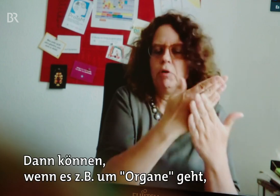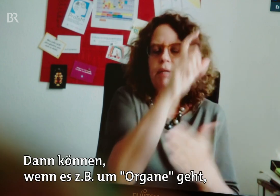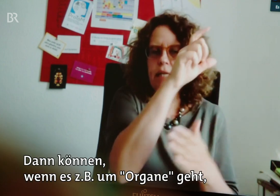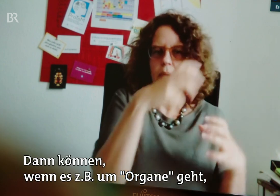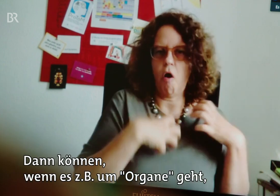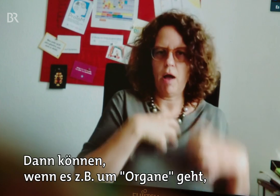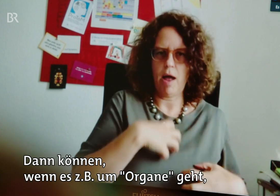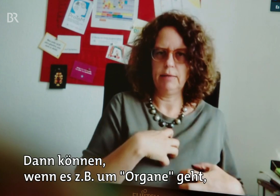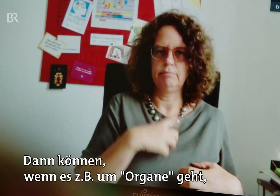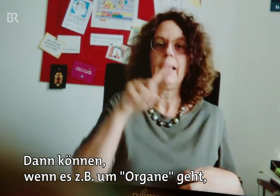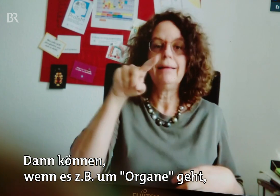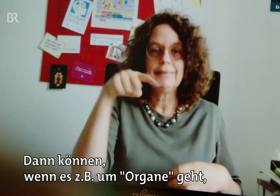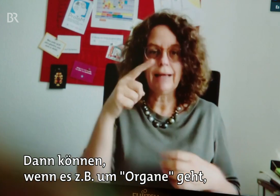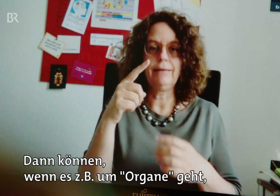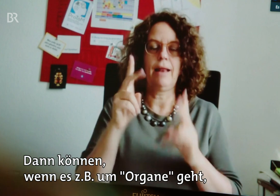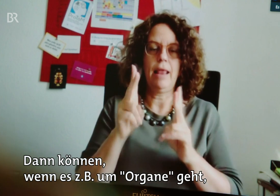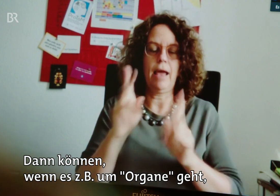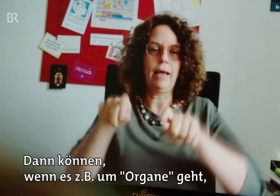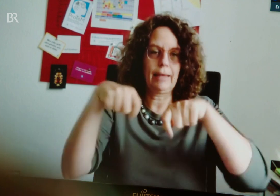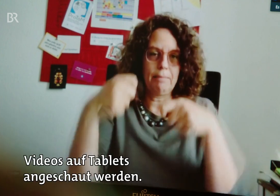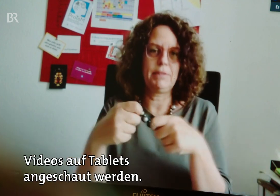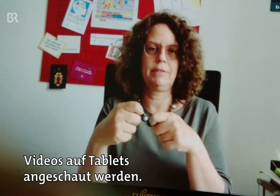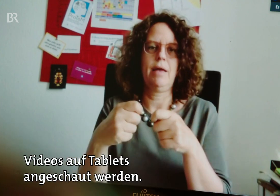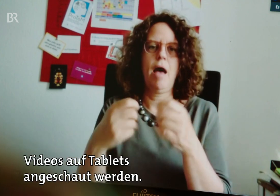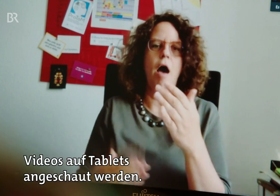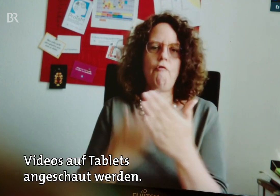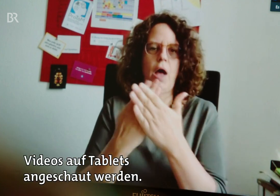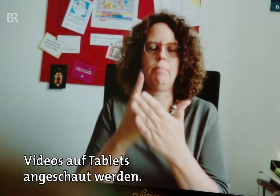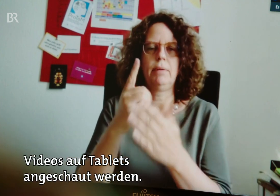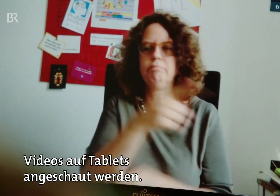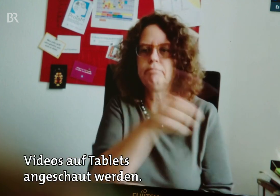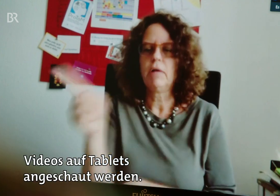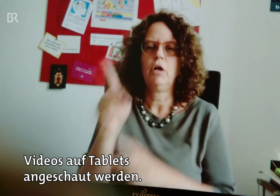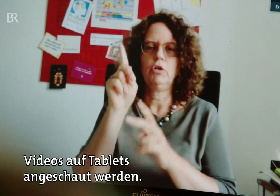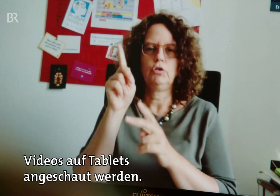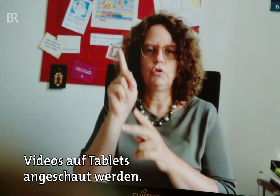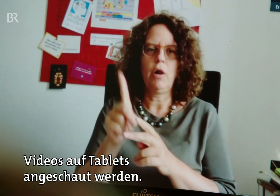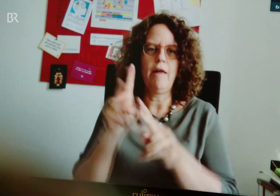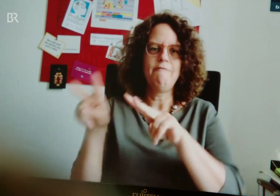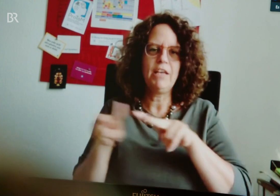Dann können, wenn es zum Beispiel um Organe geht, Videos auf Tablets angeschaut werden.